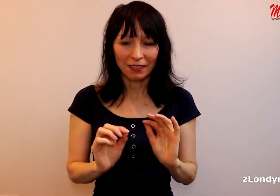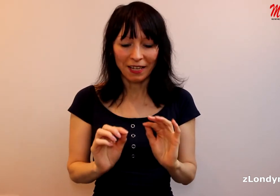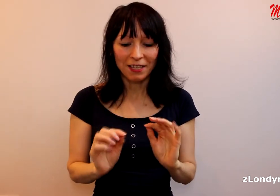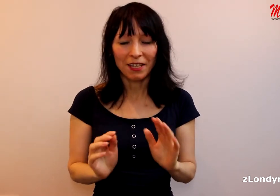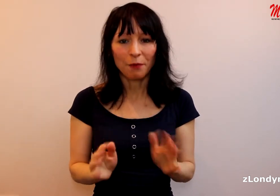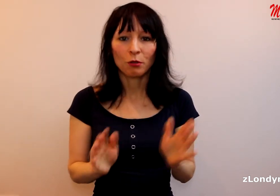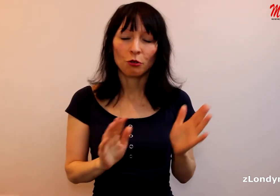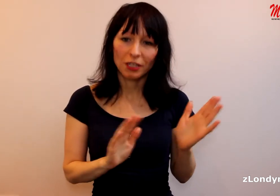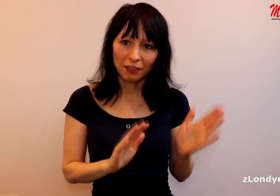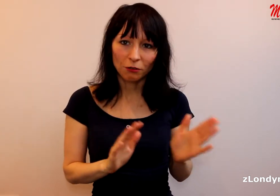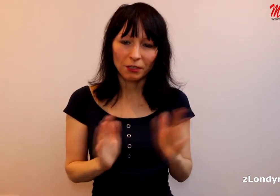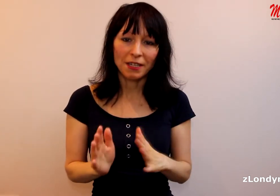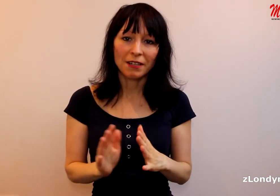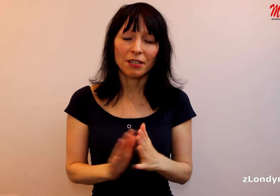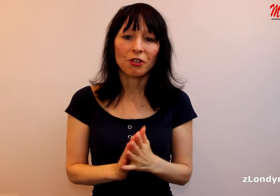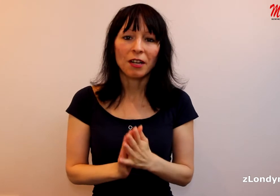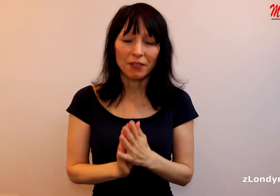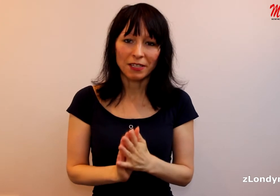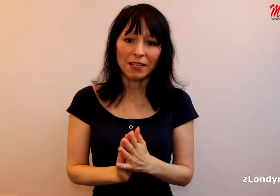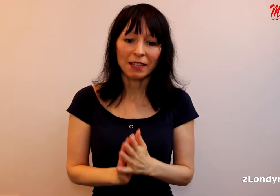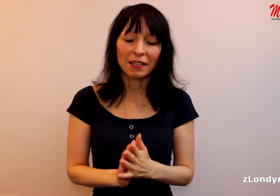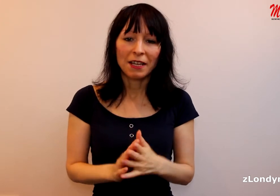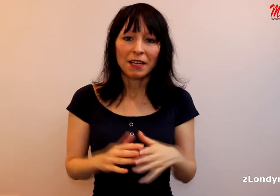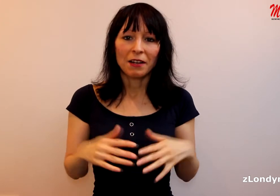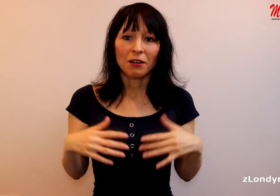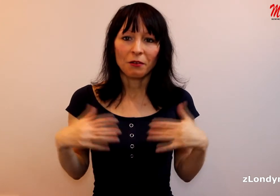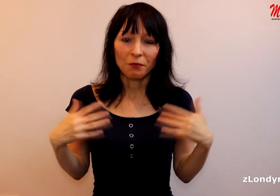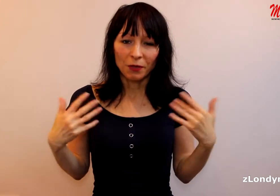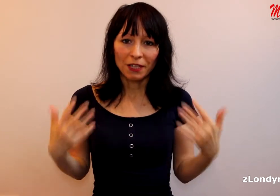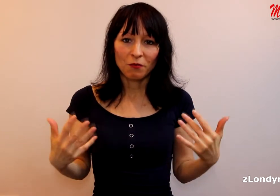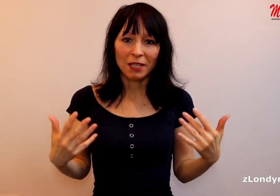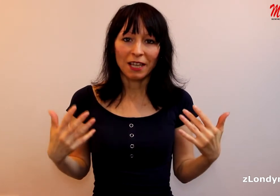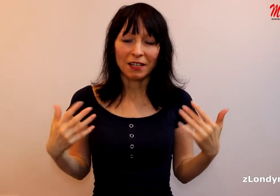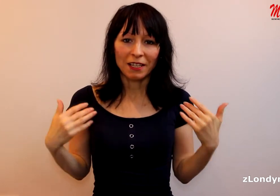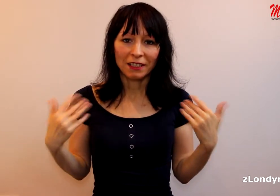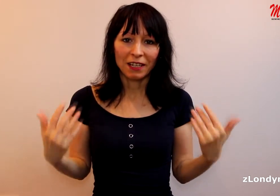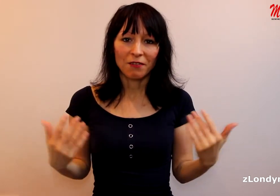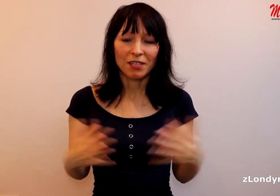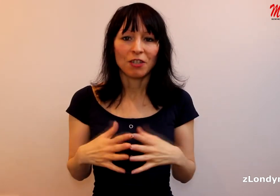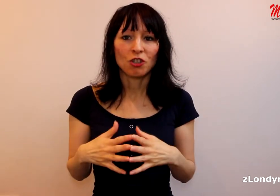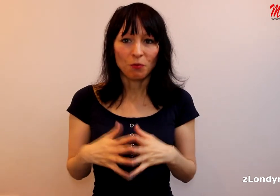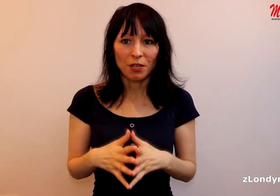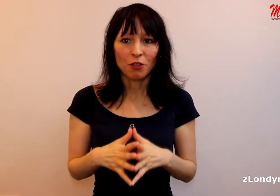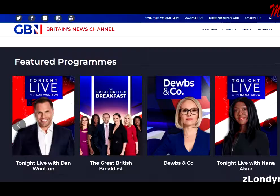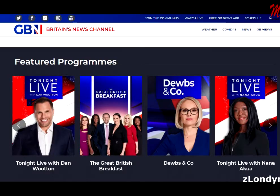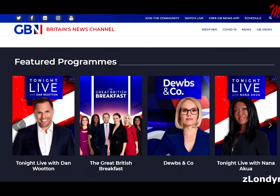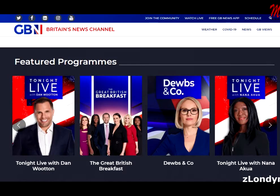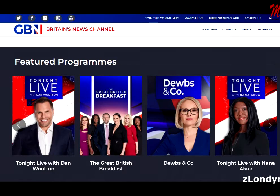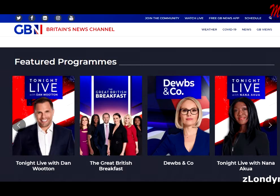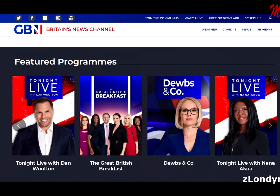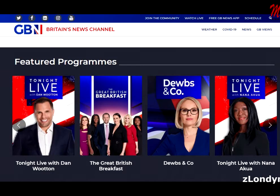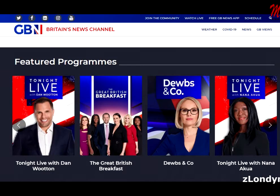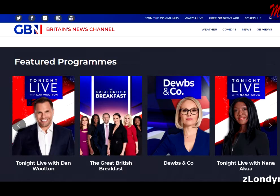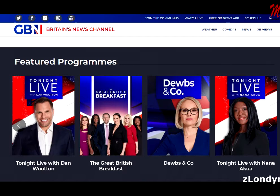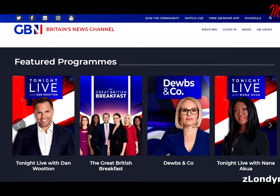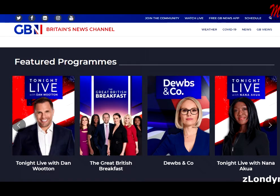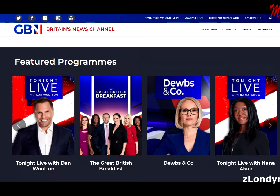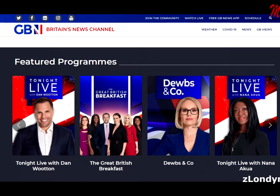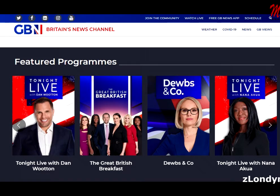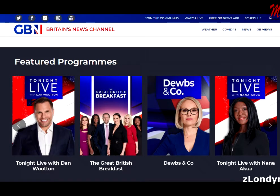teď, je proto, že tento týden začala vysílat tady v Británii televize GB News. Pro ty z vás, kdo